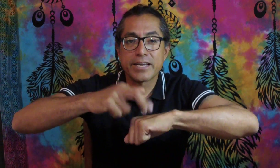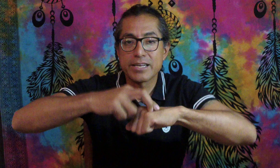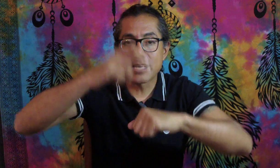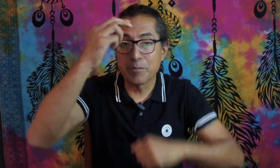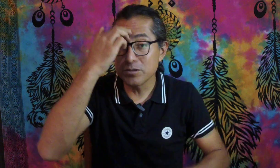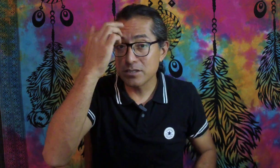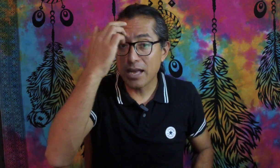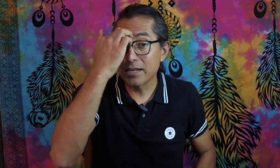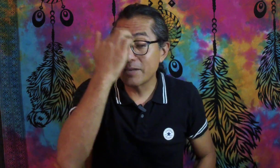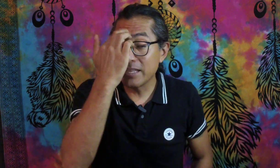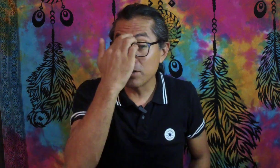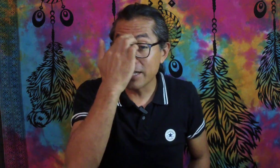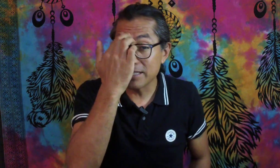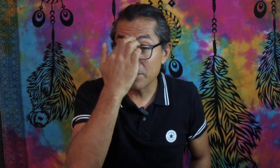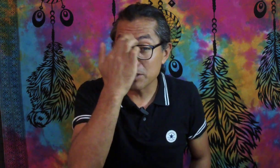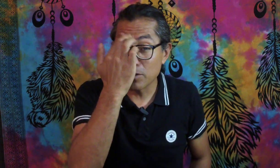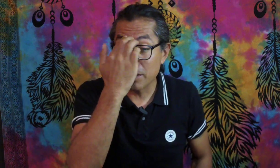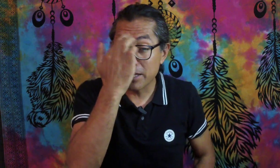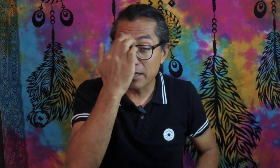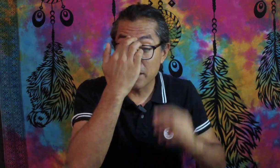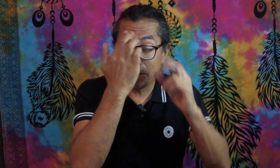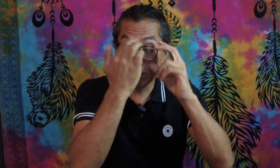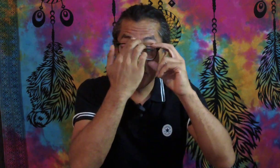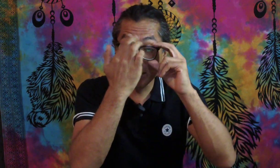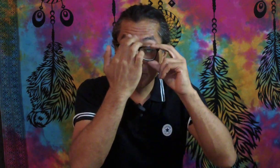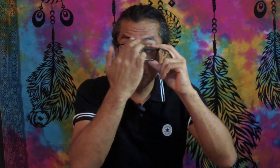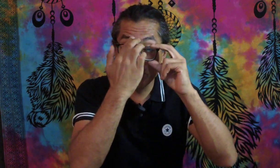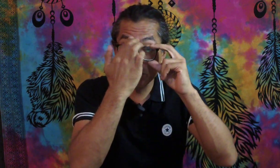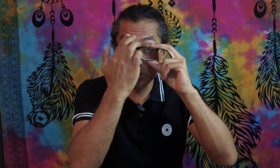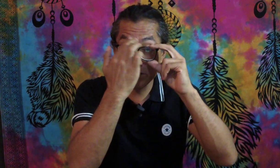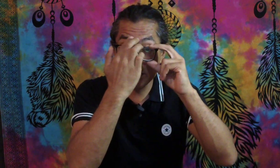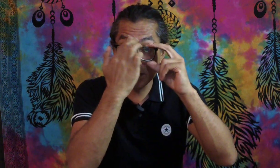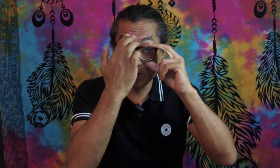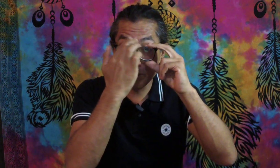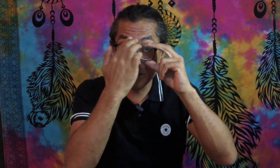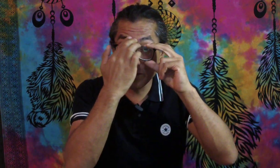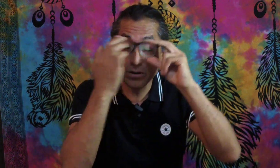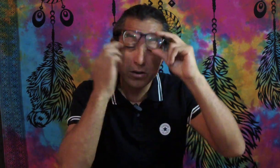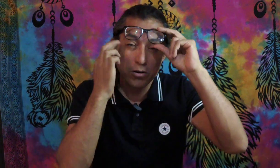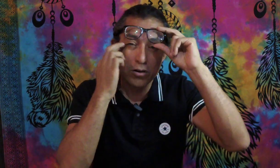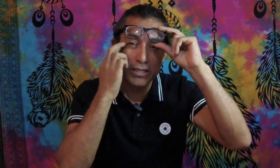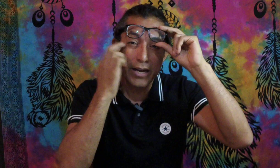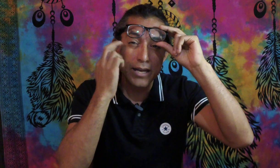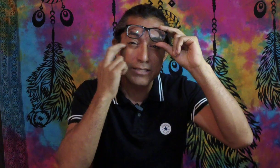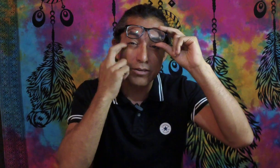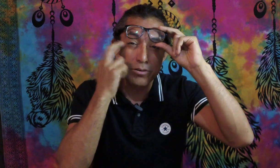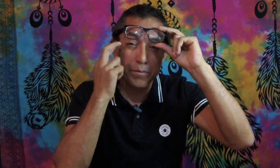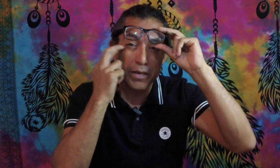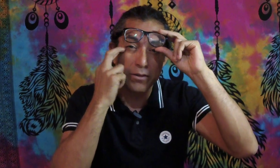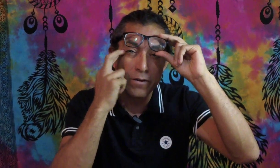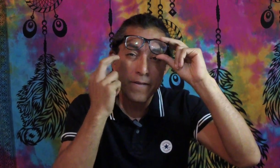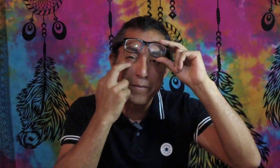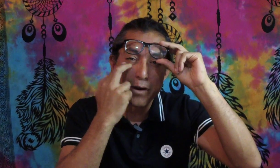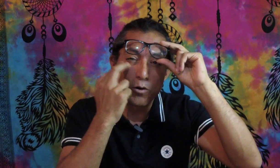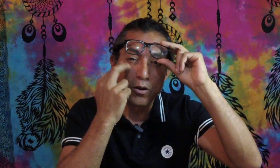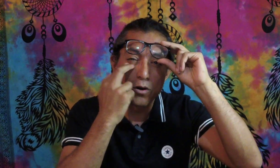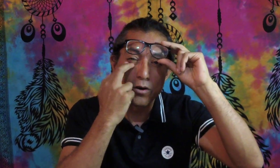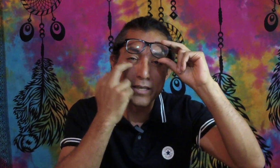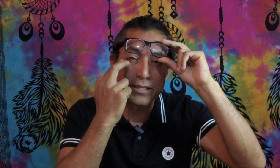regresamos al quinto que es el mismo que el paso 3, en medio de los ojos, este enorme miedo, ojo lateral, este enorme miedo, bajo el ojo, este